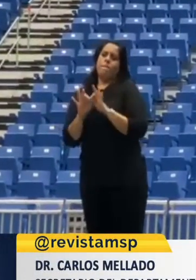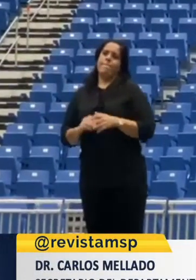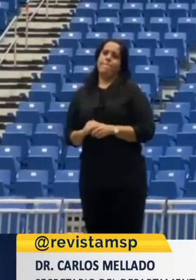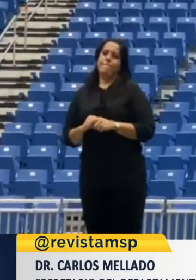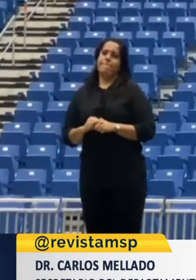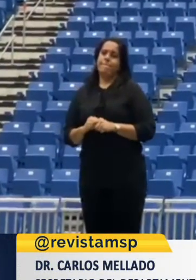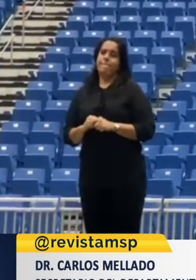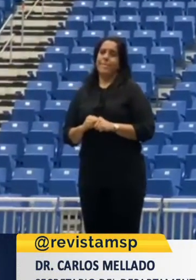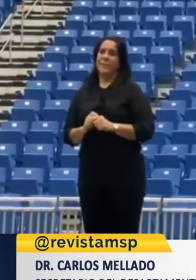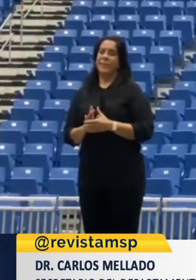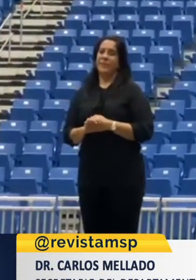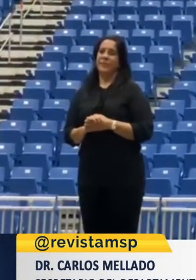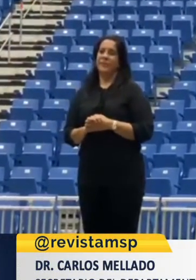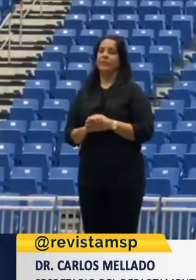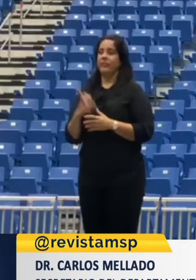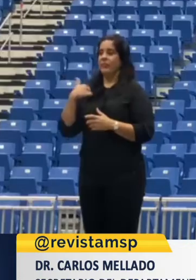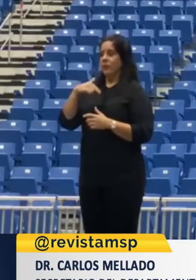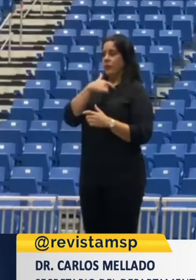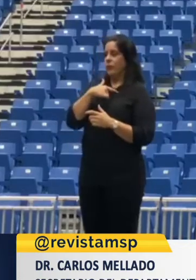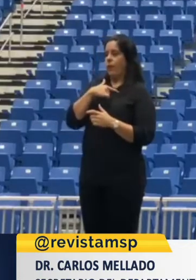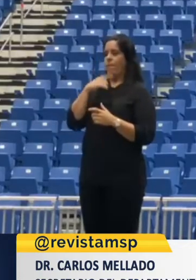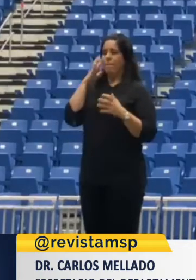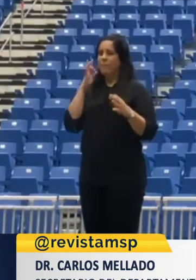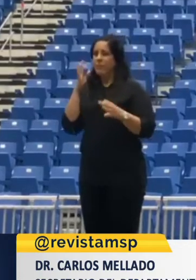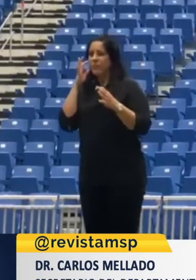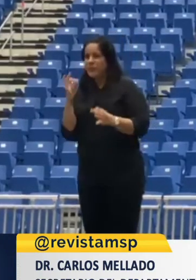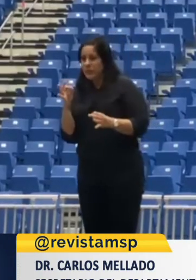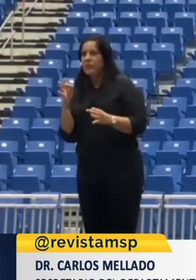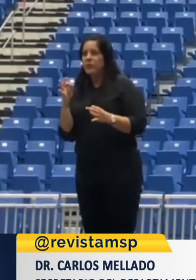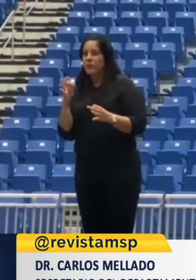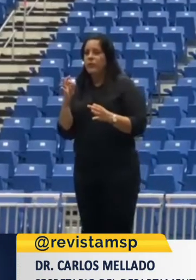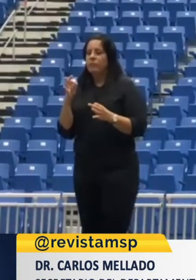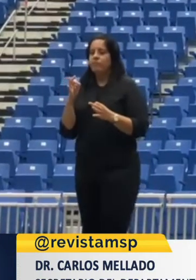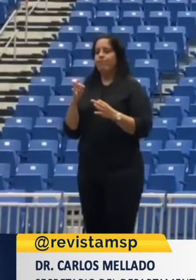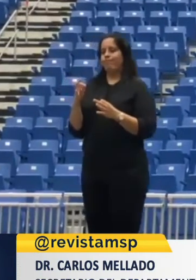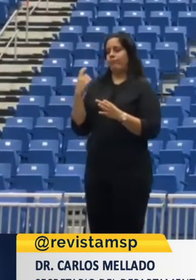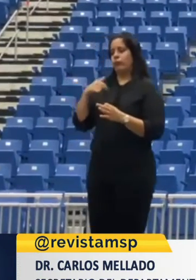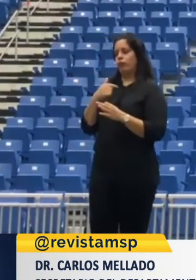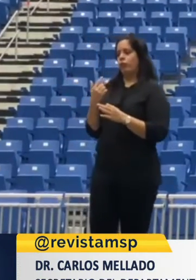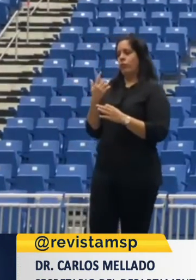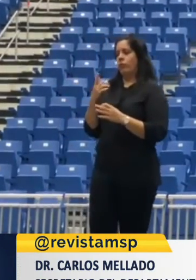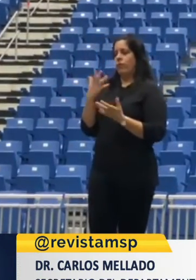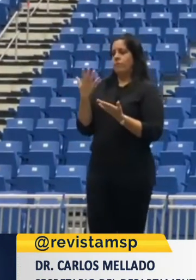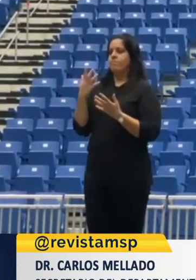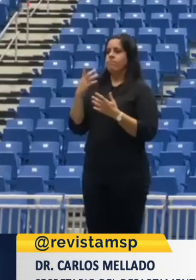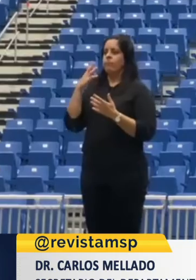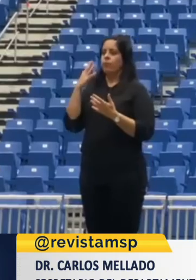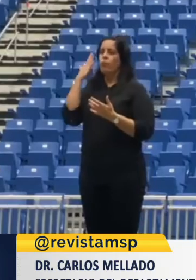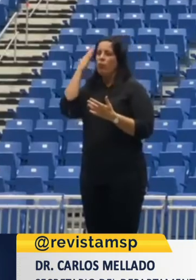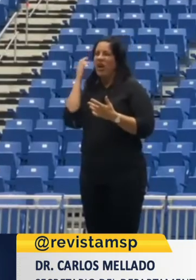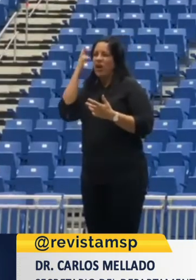que cuando nosotros tomamos las medidas era basado en una situación específica y particular